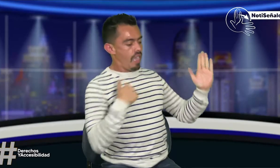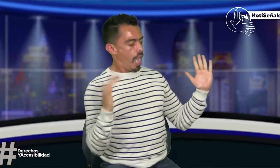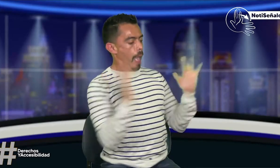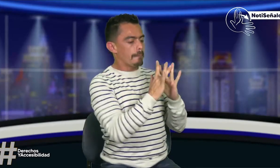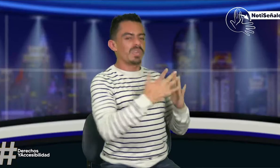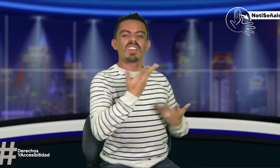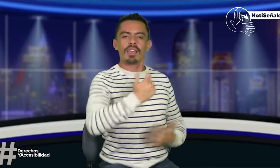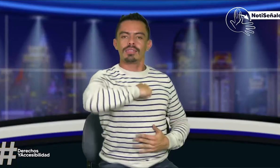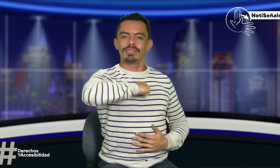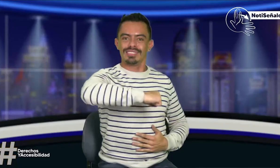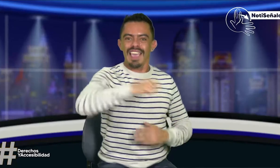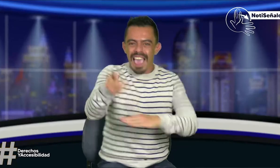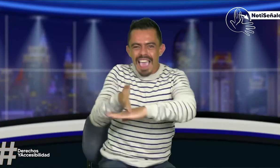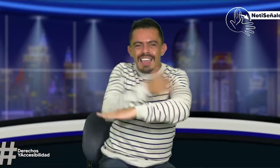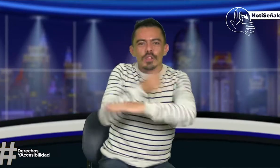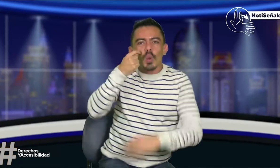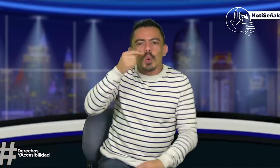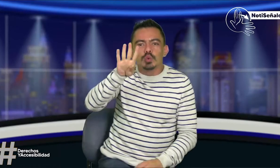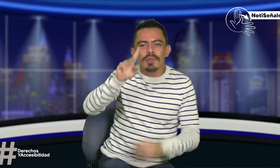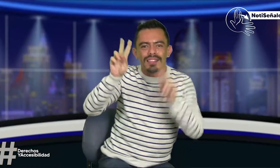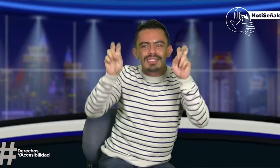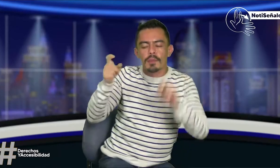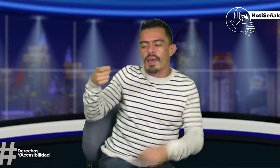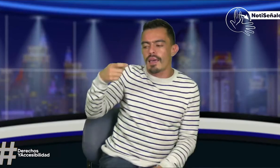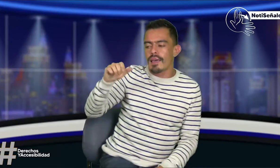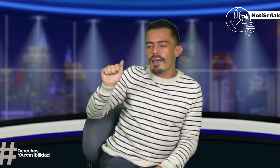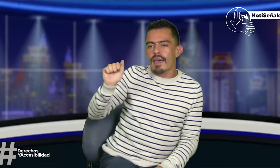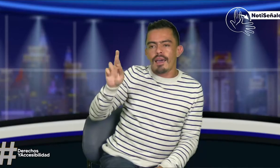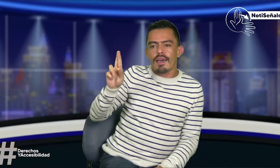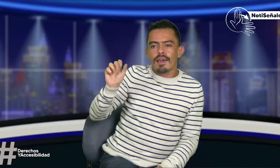esta claridad de evidenciarlas en el Ministerio de ¿cómo hicieron los manos?